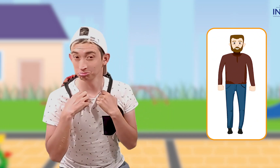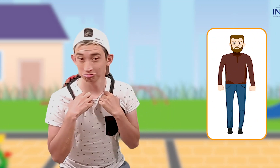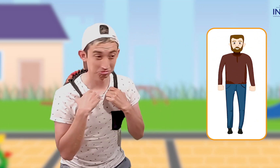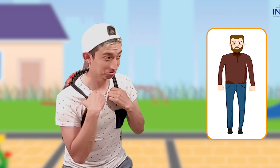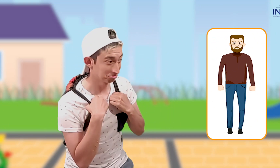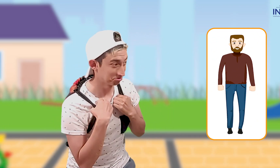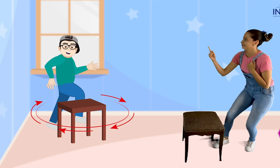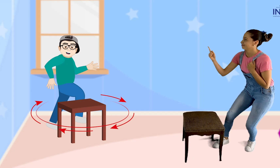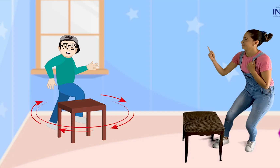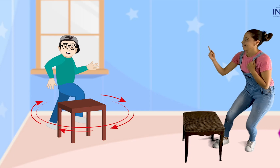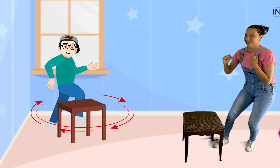¡Ah! ¡Ya!